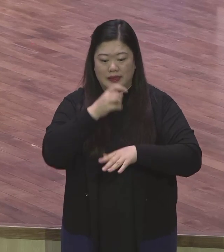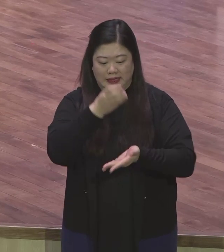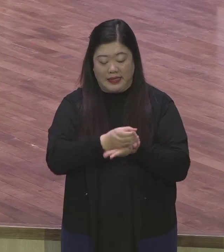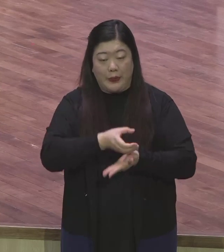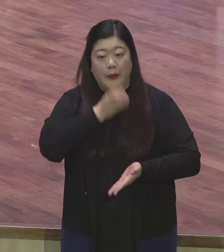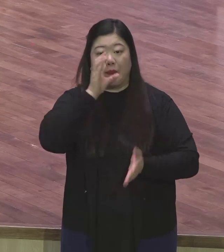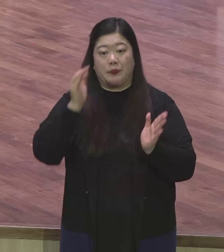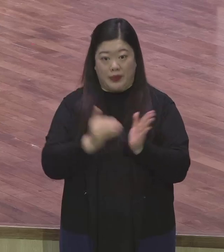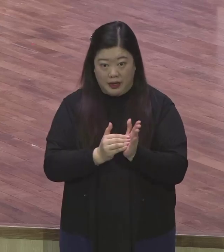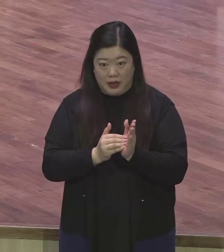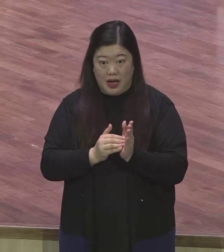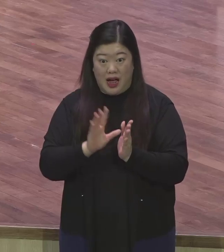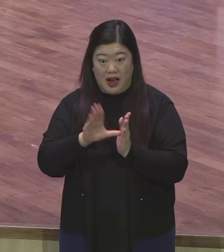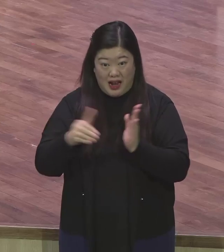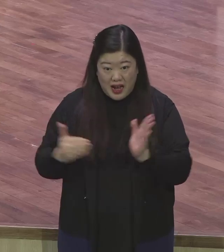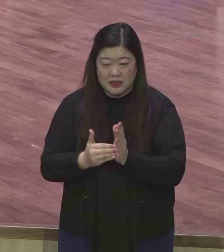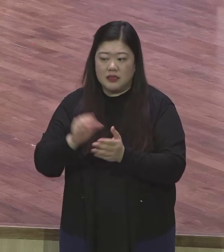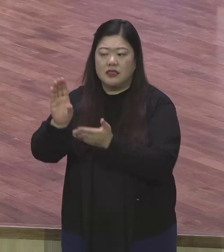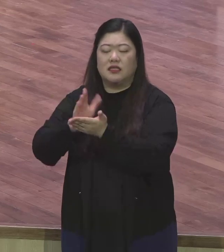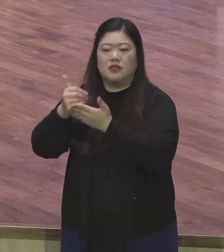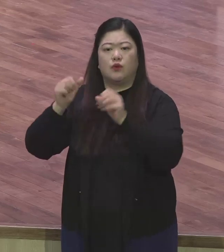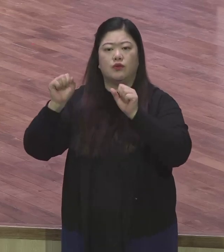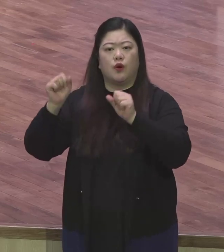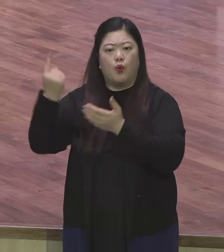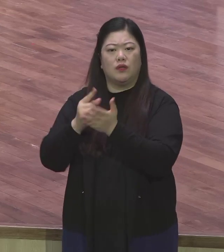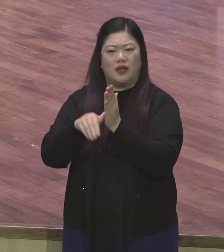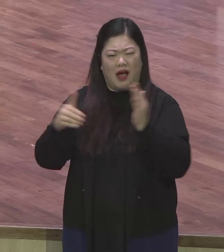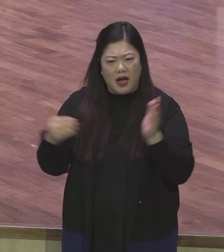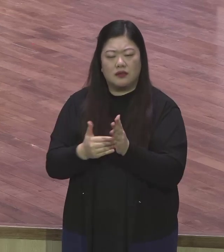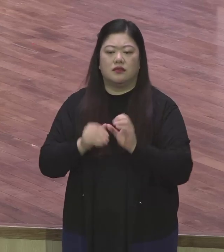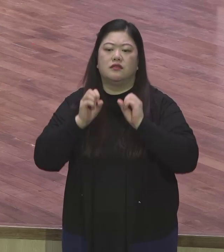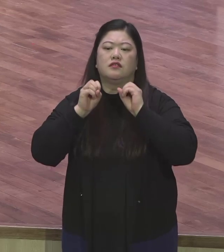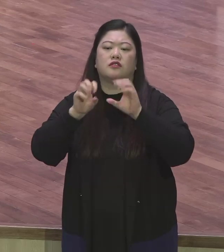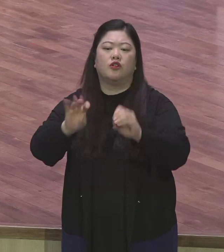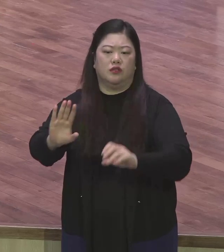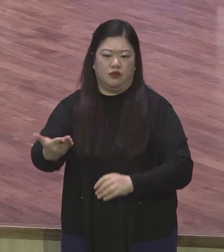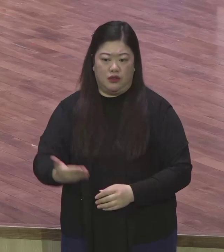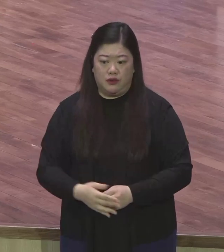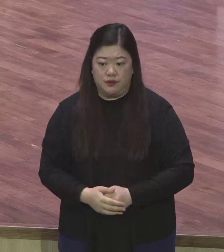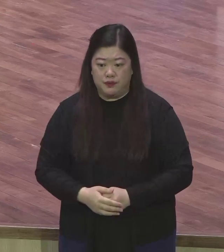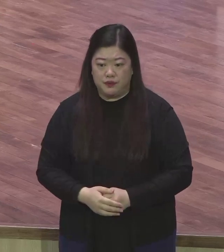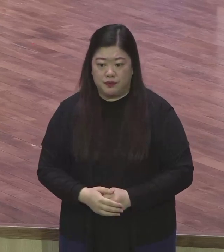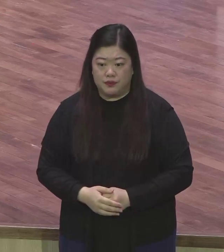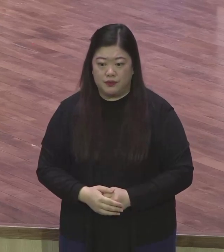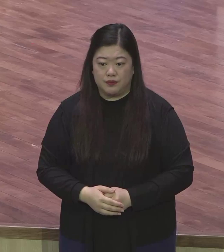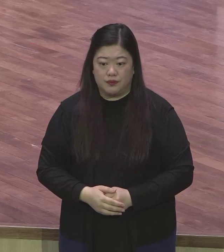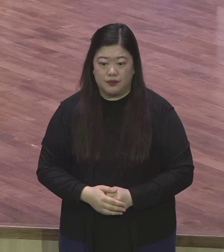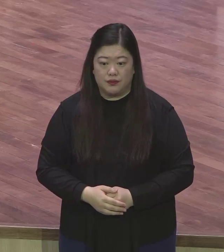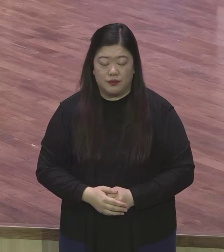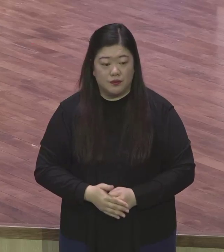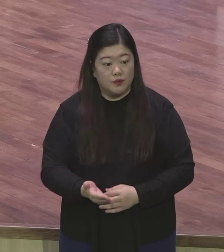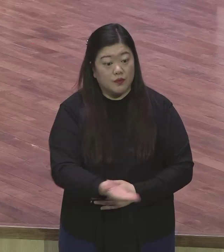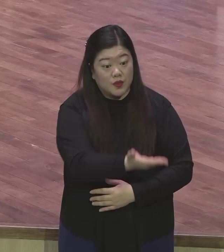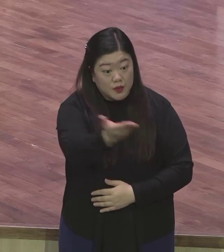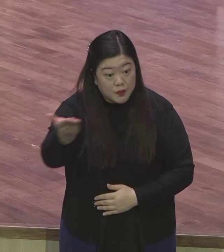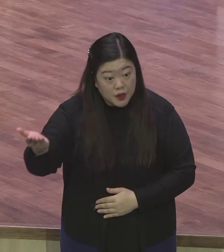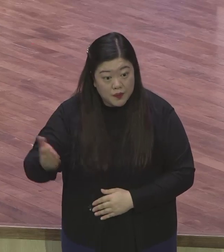때까지 전하는 것이니라 이 성찬식도 전하는 거예요 전하는 거예요 영계의 모든 성도들 한마음 한뜻